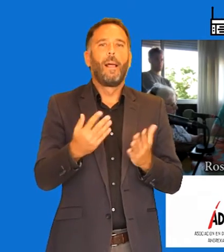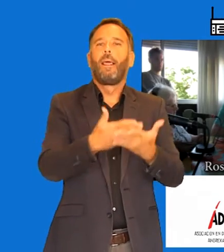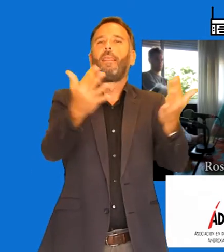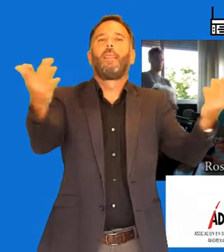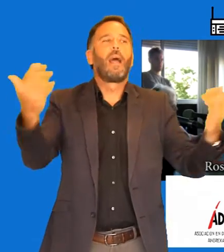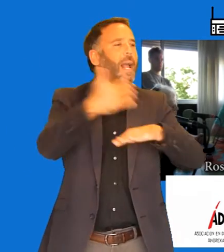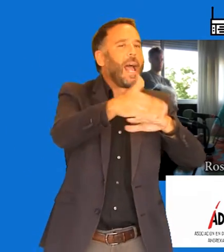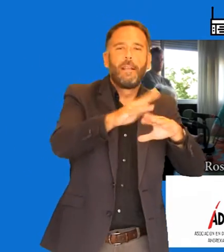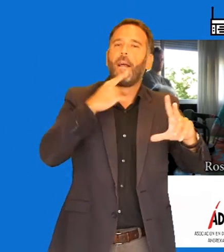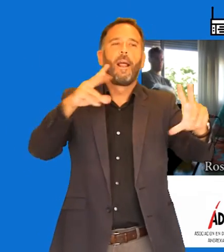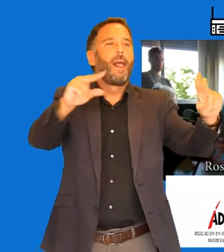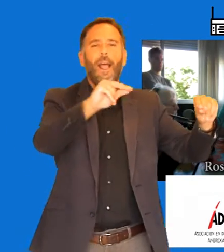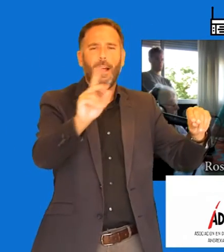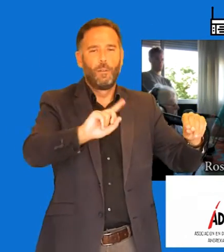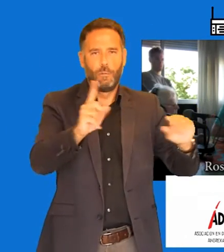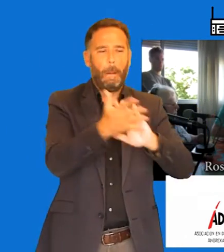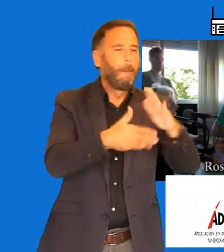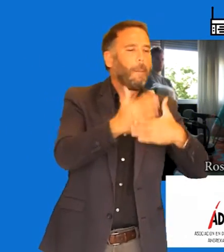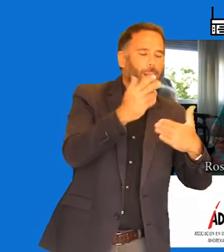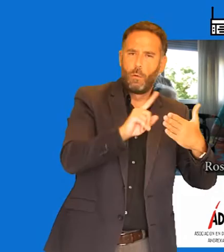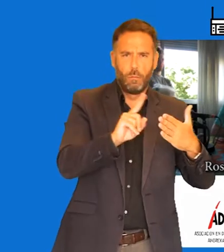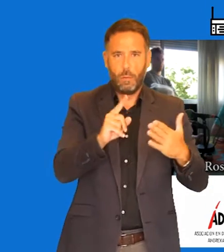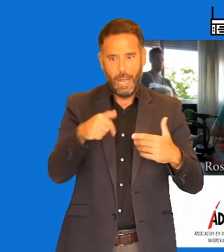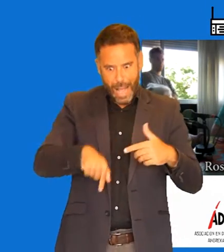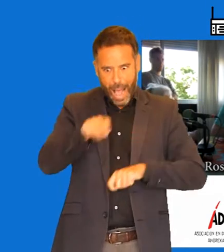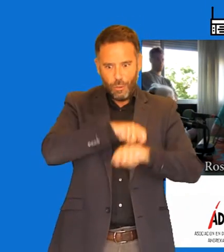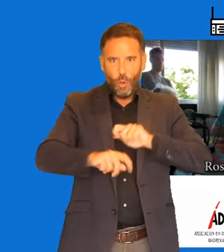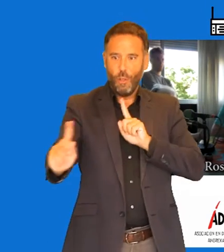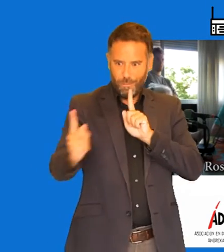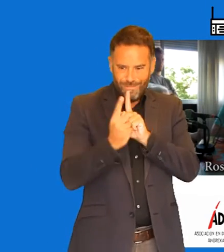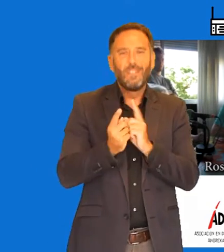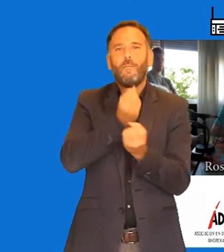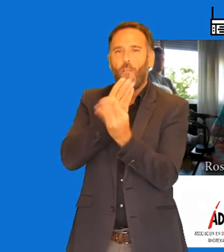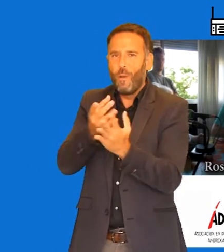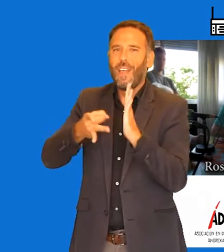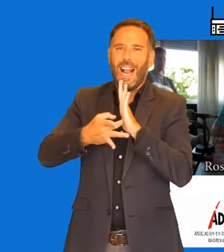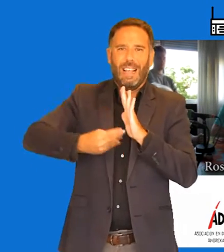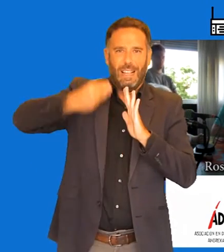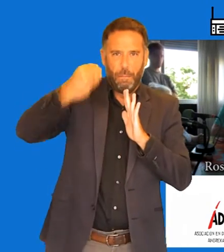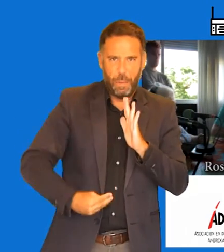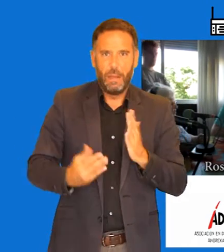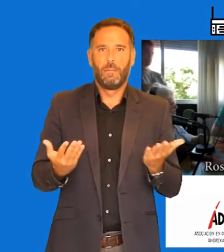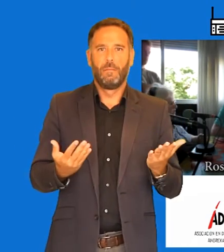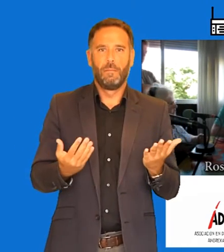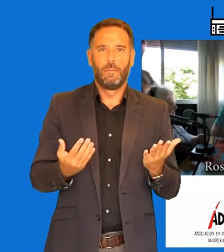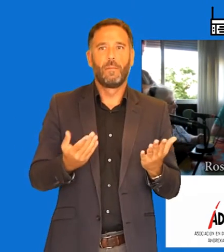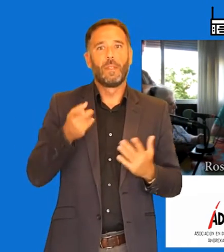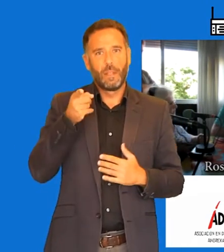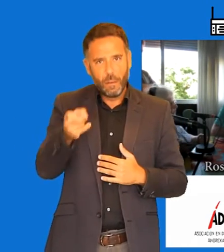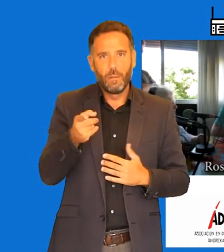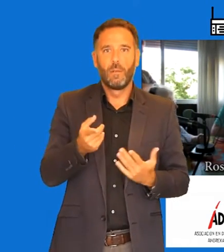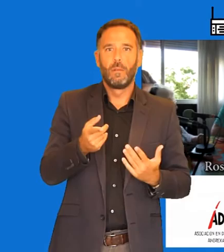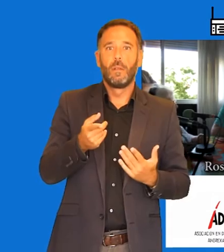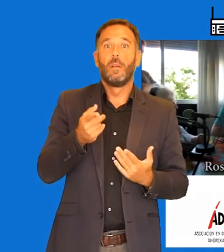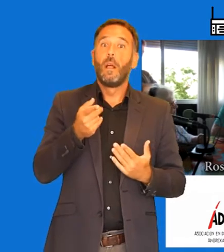No sé, que no está... si no vienes allí, es difícil encontrarla porque no está viendo esa formación cuando